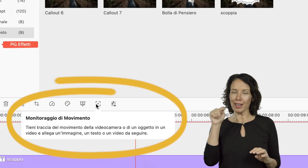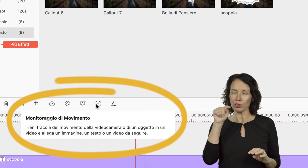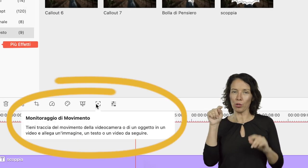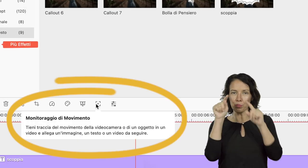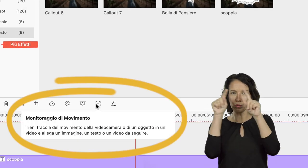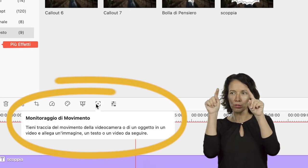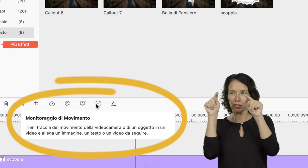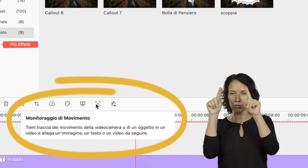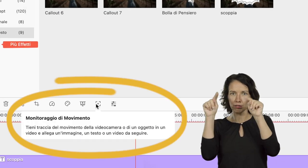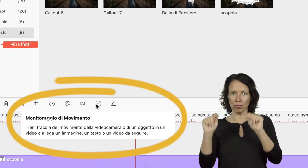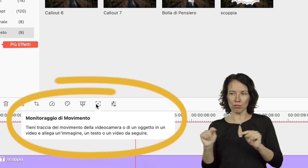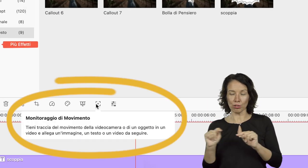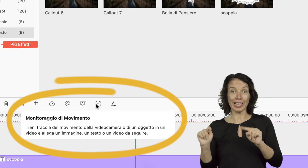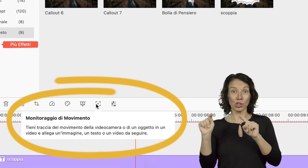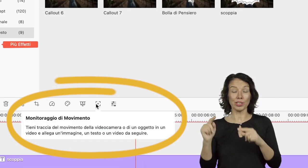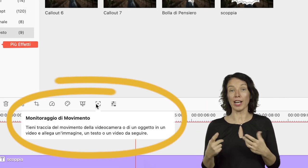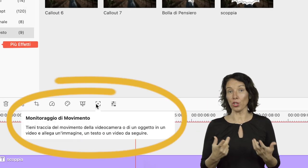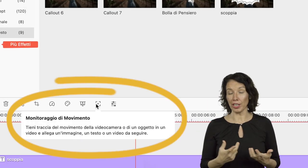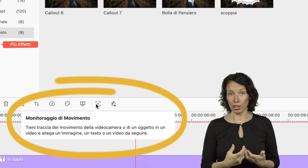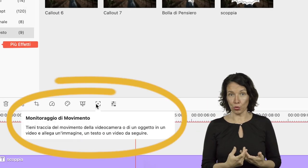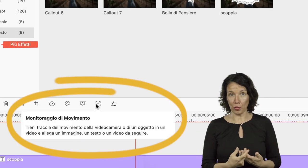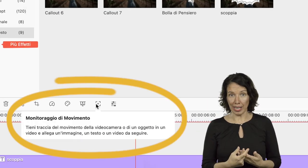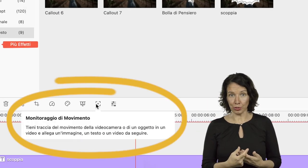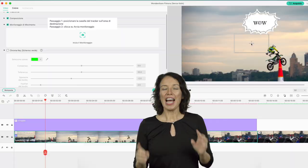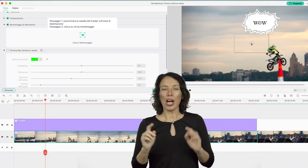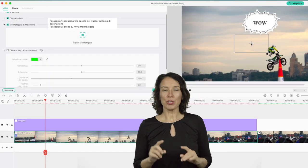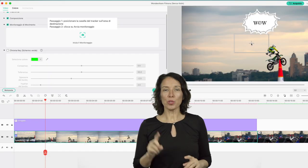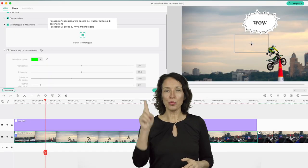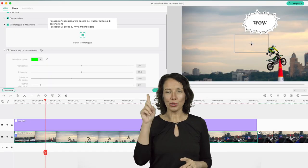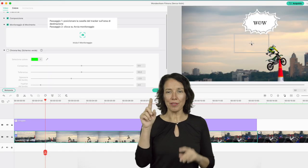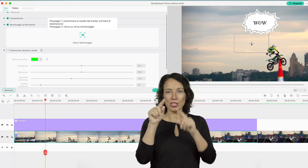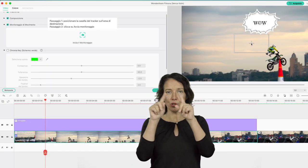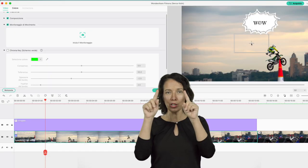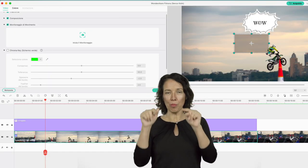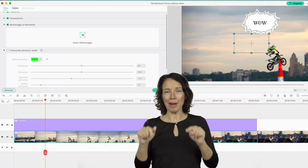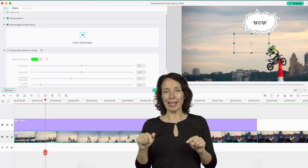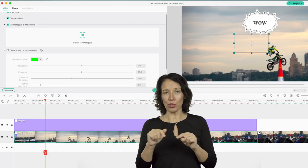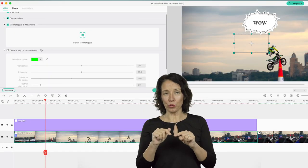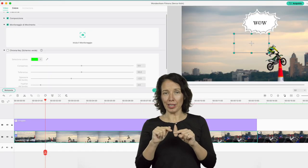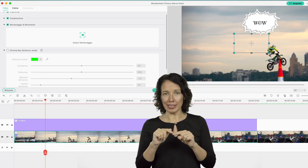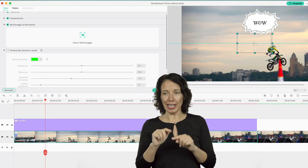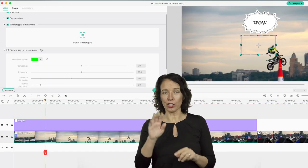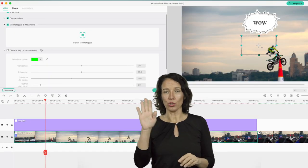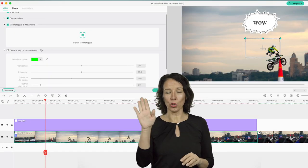fatto da un più con attorno soltanto gli angoli di un quadrato. A questo punto nel visore compare un rettangolo. Lo